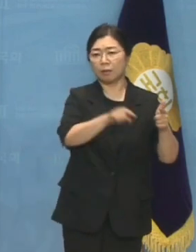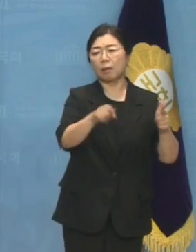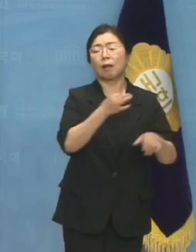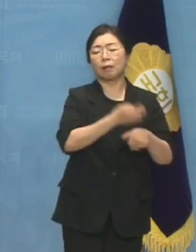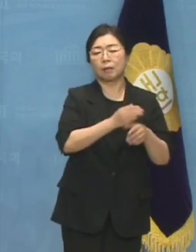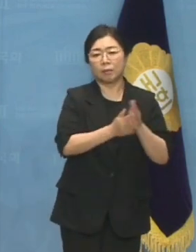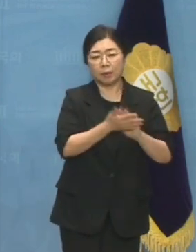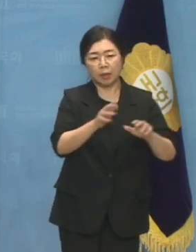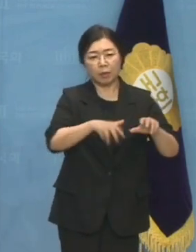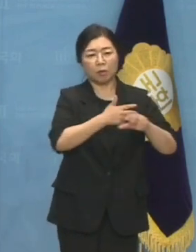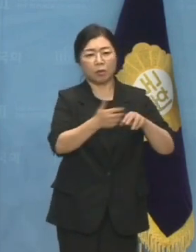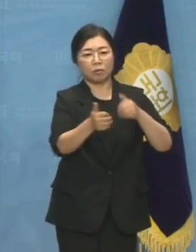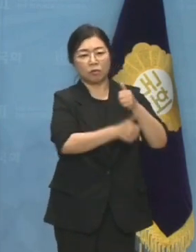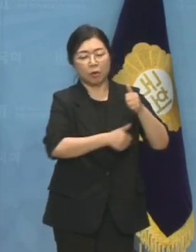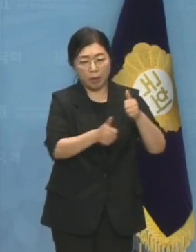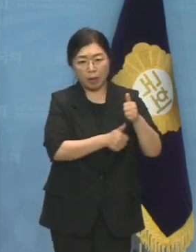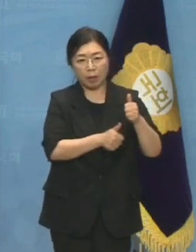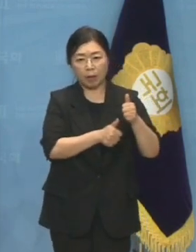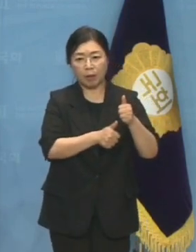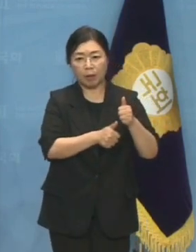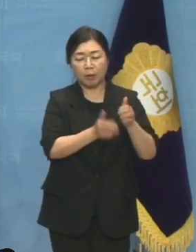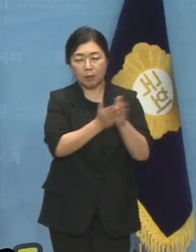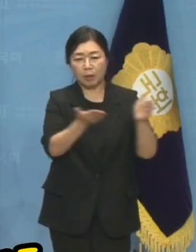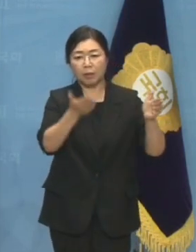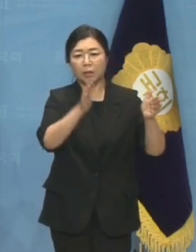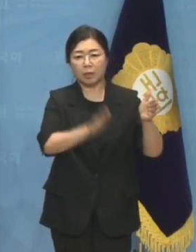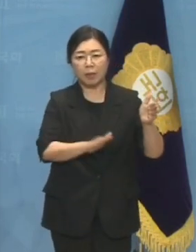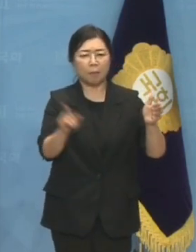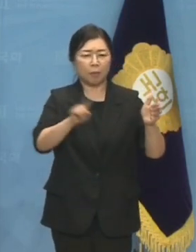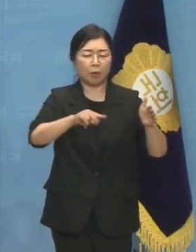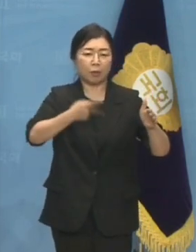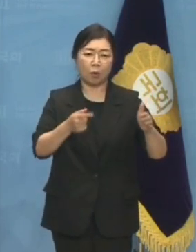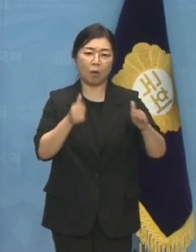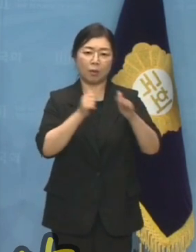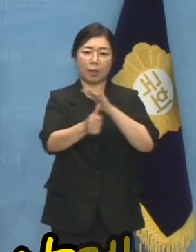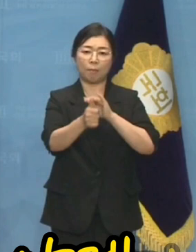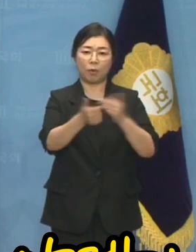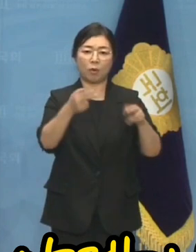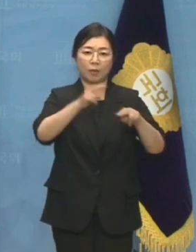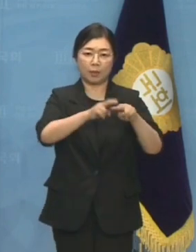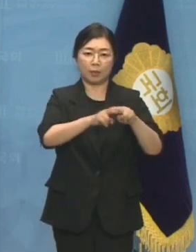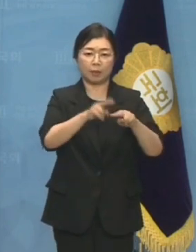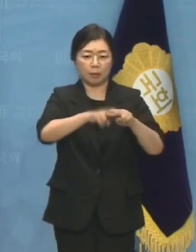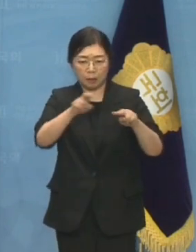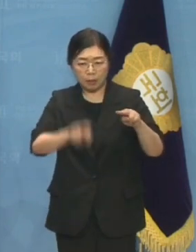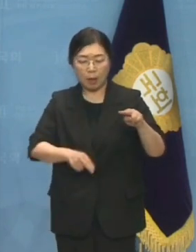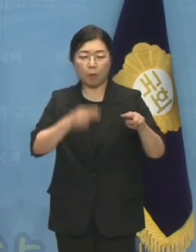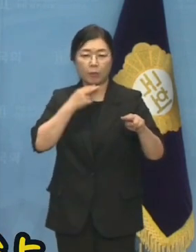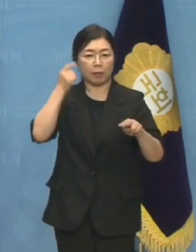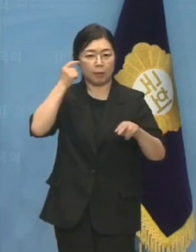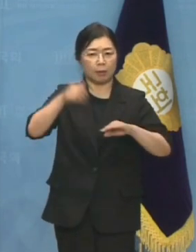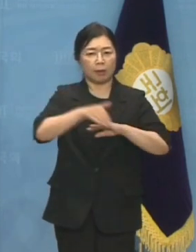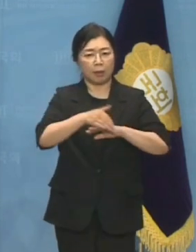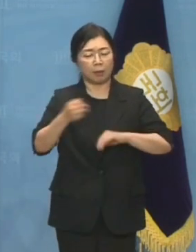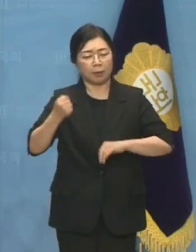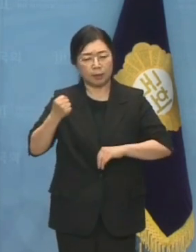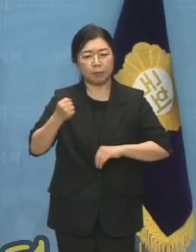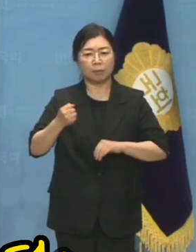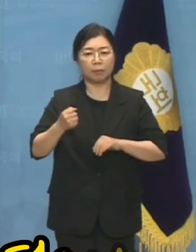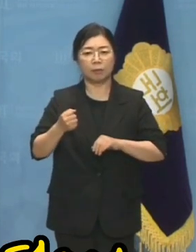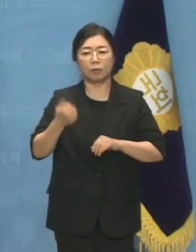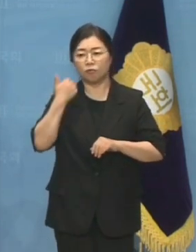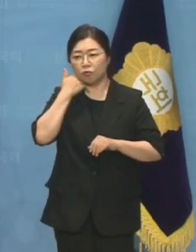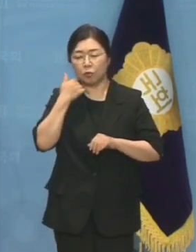혁신위를 출범시켰으나 무슨 일이 있어도 대표직을 사퇴하지 않겠다는 의지를 실현할 친위대를